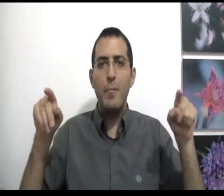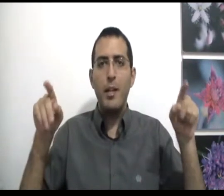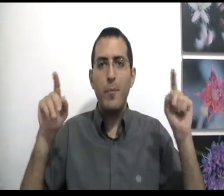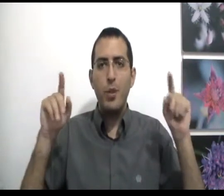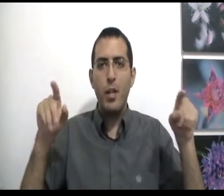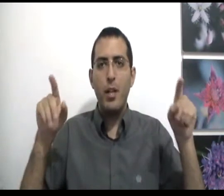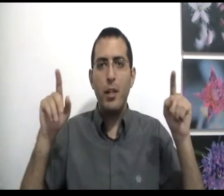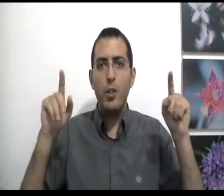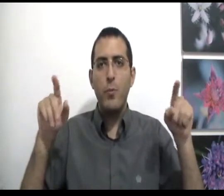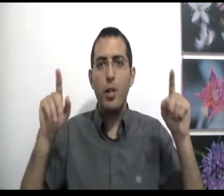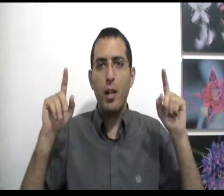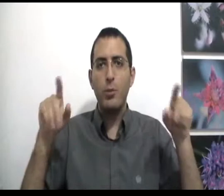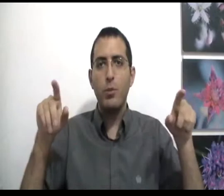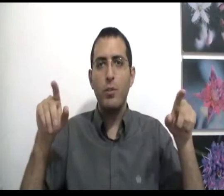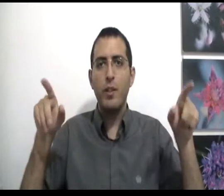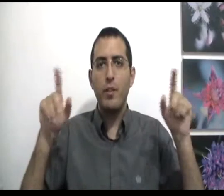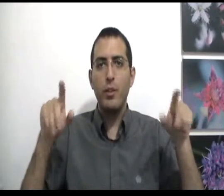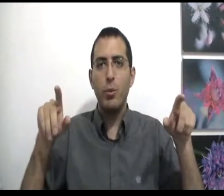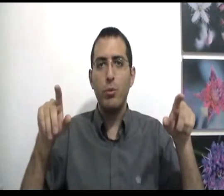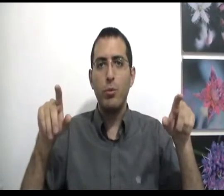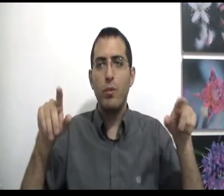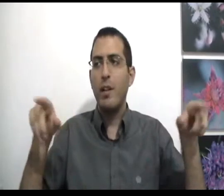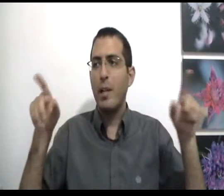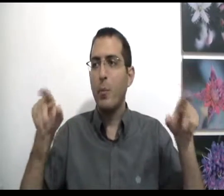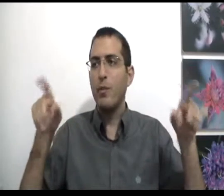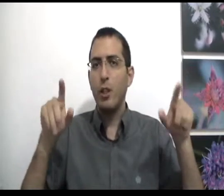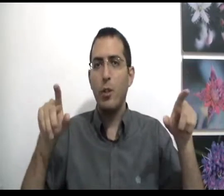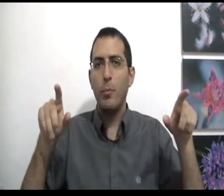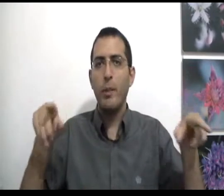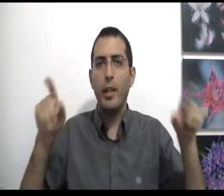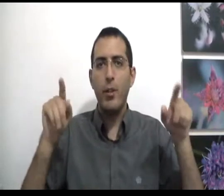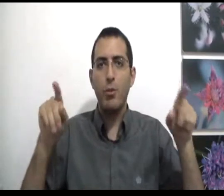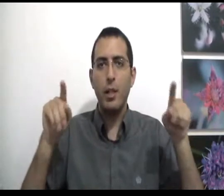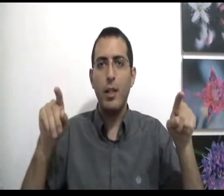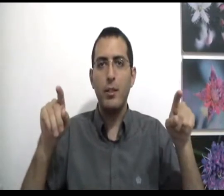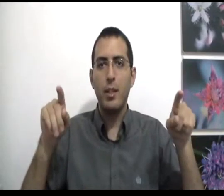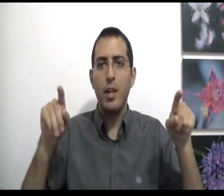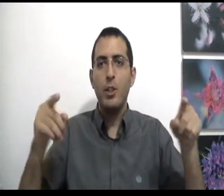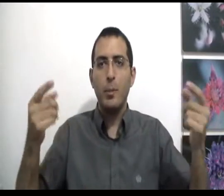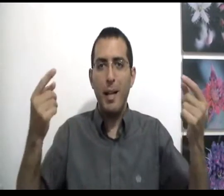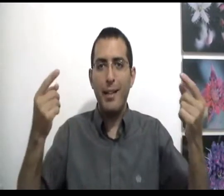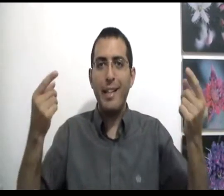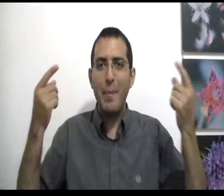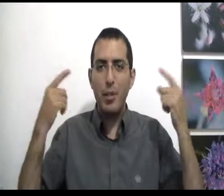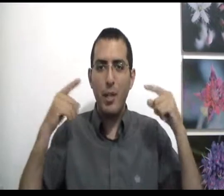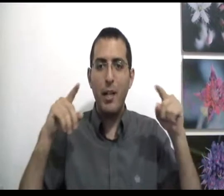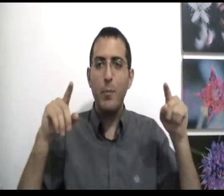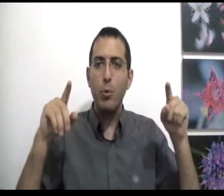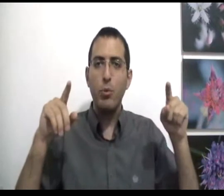המשך יום של אחדות ונפרדות ואלימות ושלום כישות אחת שבה גם יש לך אלימות